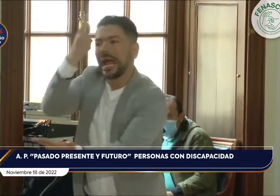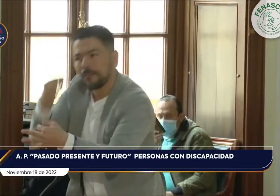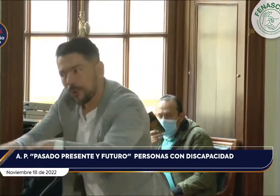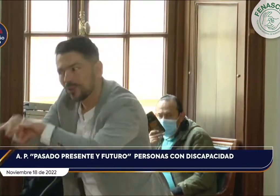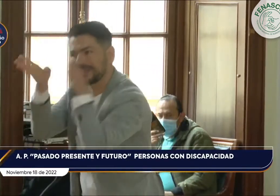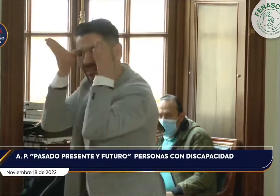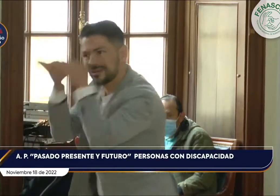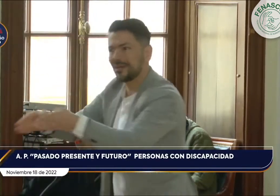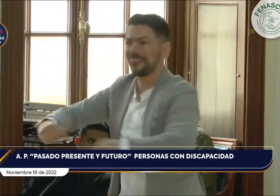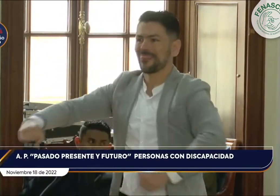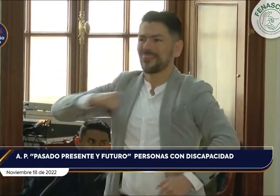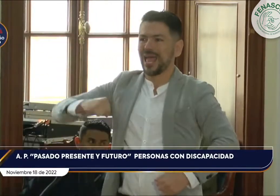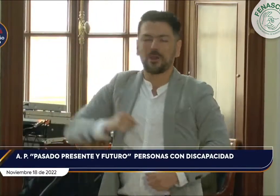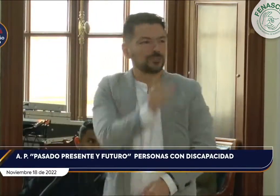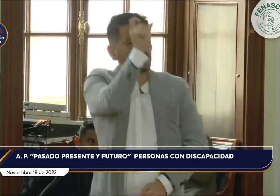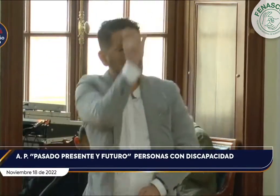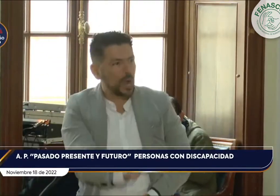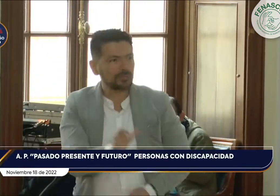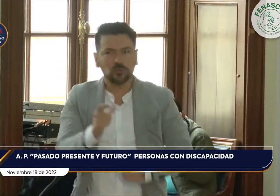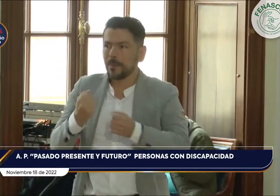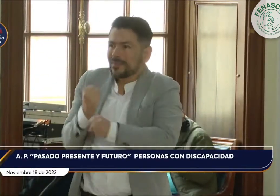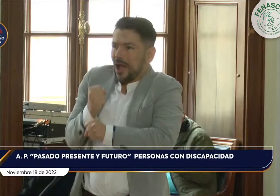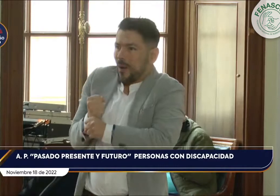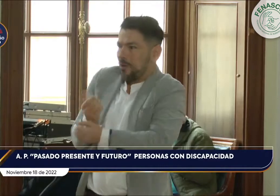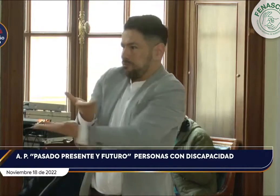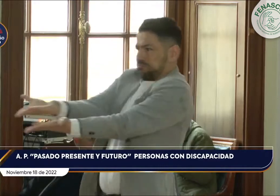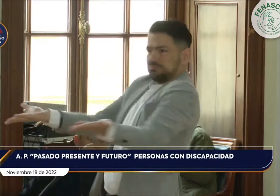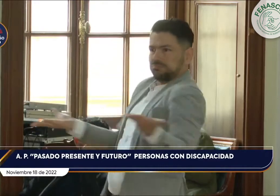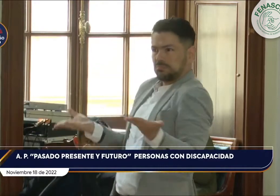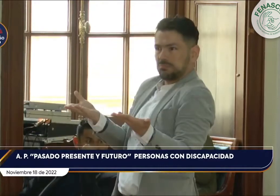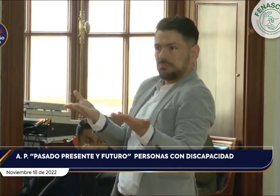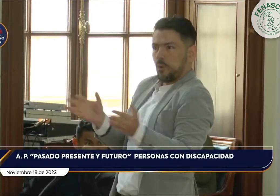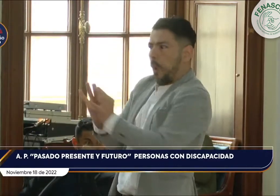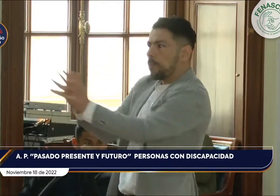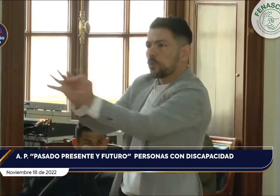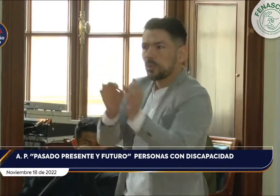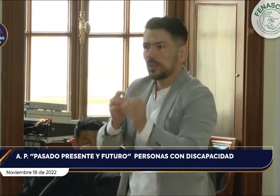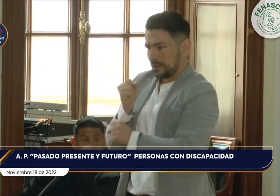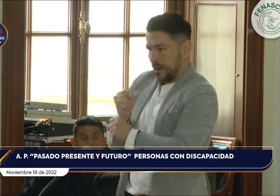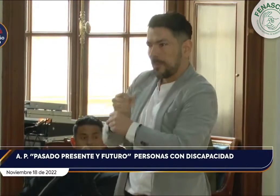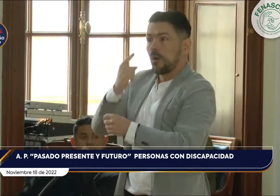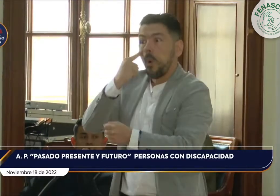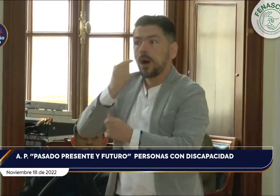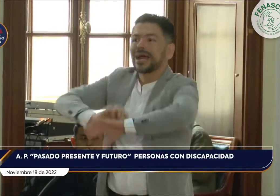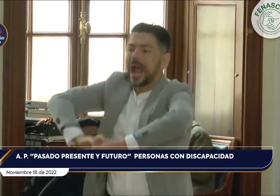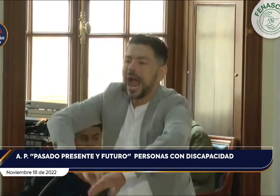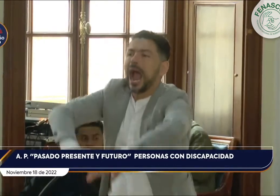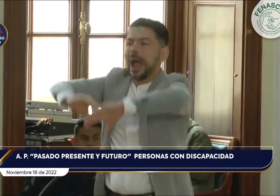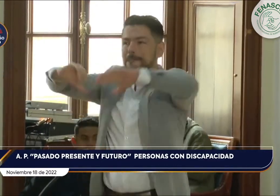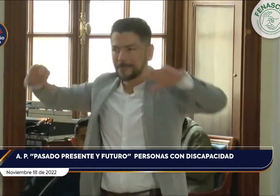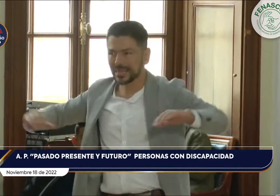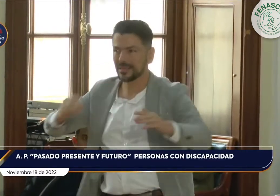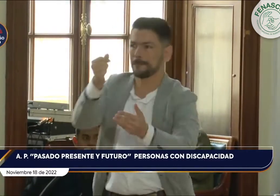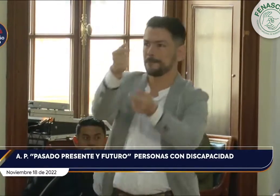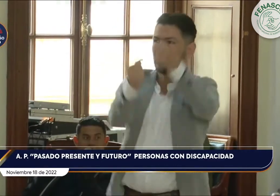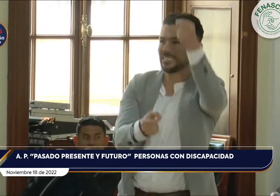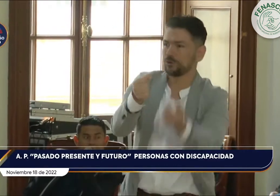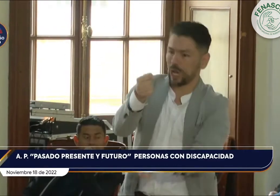las discapacidades que no permite ver un enfoque diferencial y una atención específica. Eso no permite que hayan oportunidades, por eso